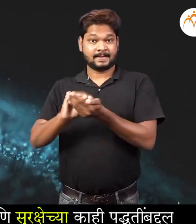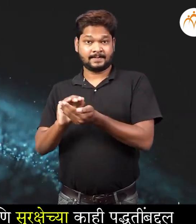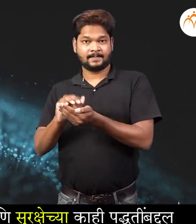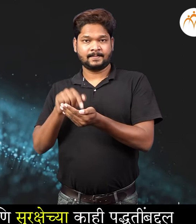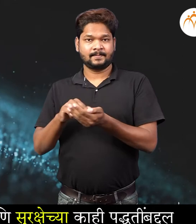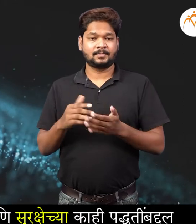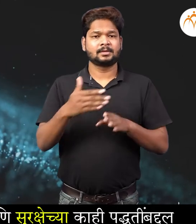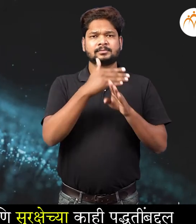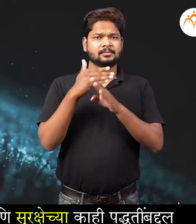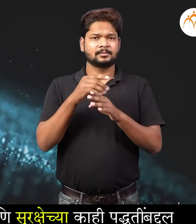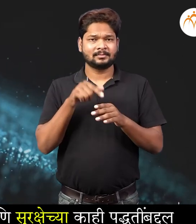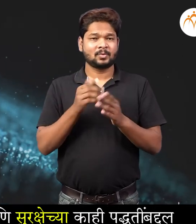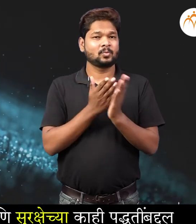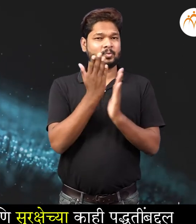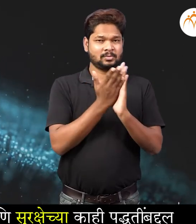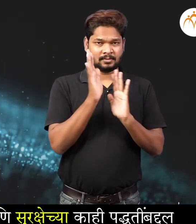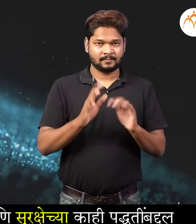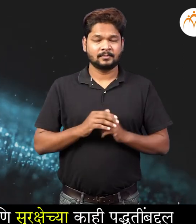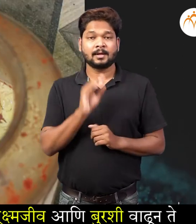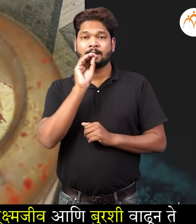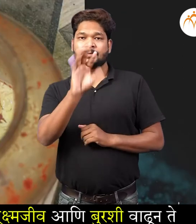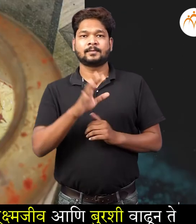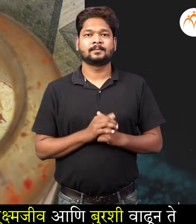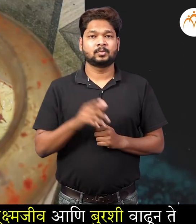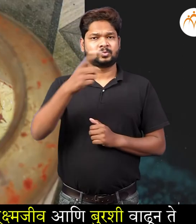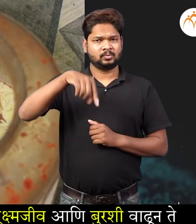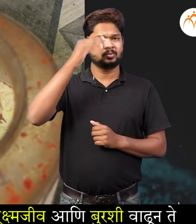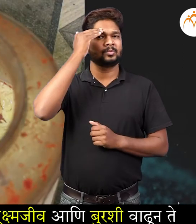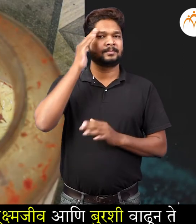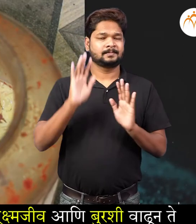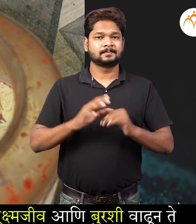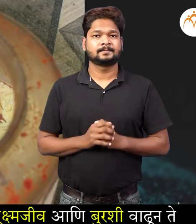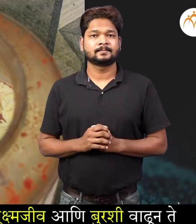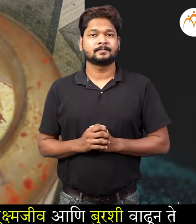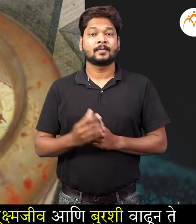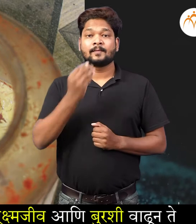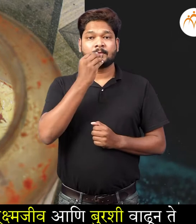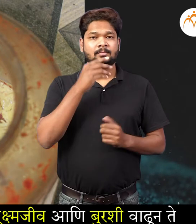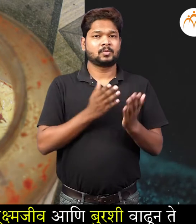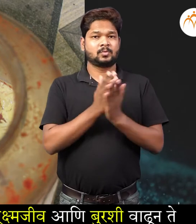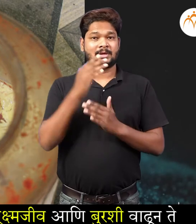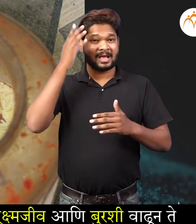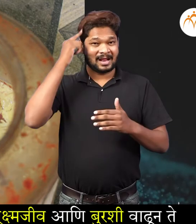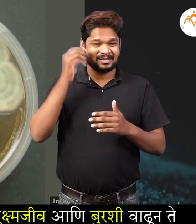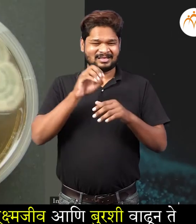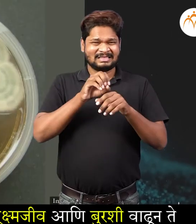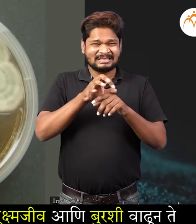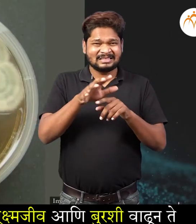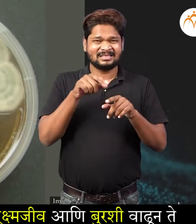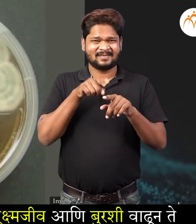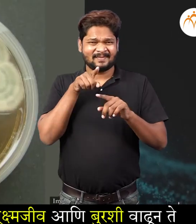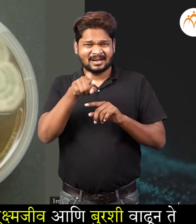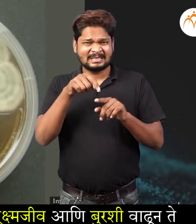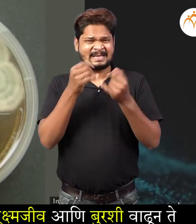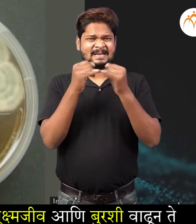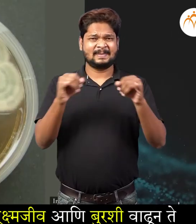साथवण आणी सुरक्षेचा काई पद्धती बदल सागना रहे तुम्हाला महीताचा अन्नातिल सुक्ष्मजीव अने बुर्षी वाड़ून ते